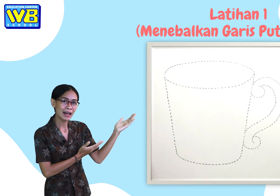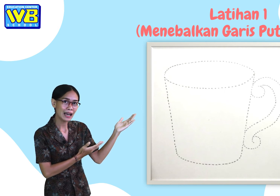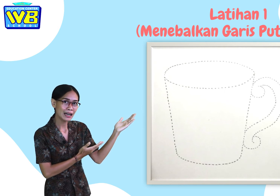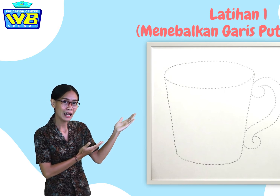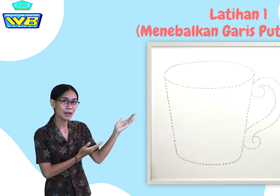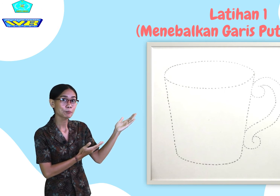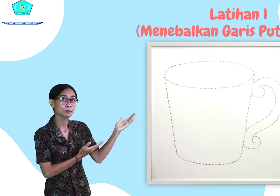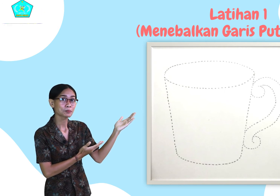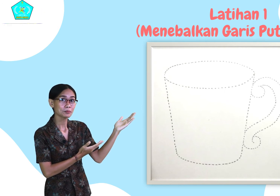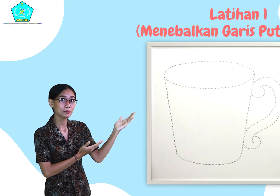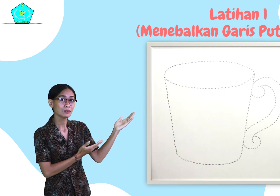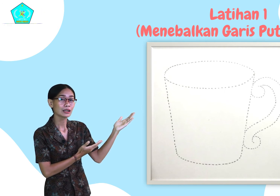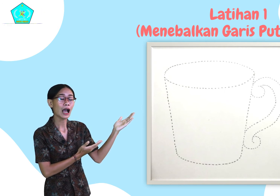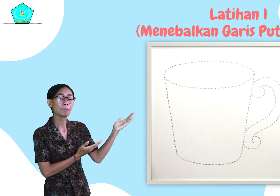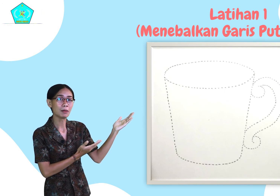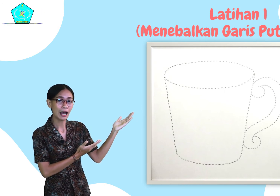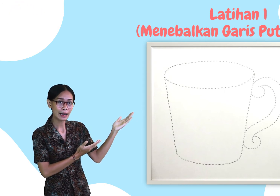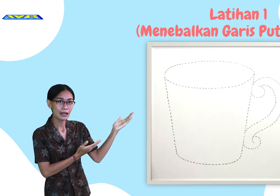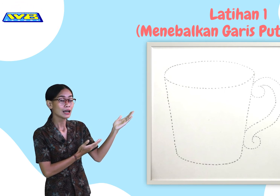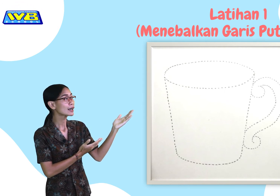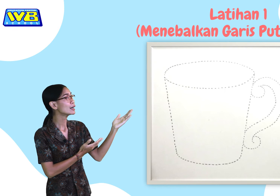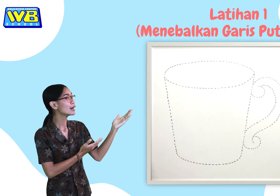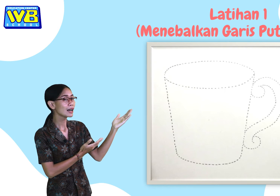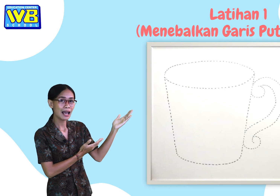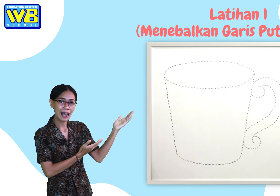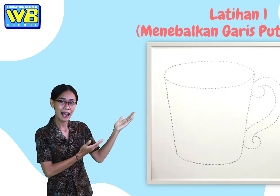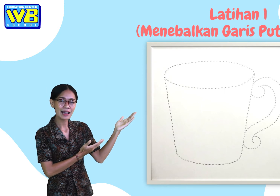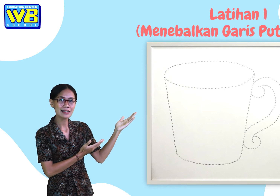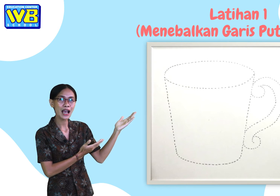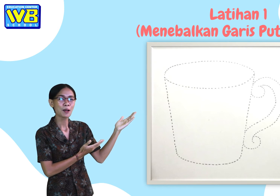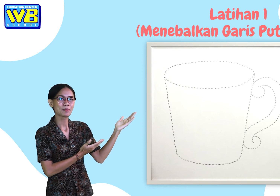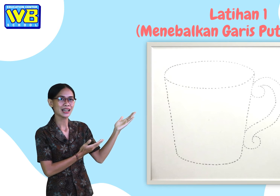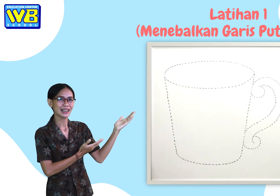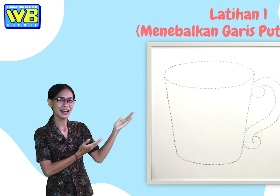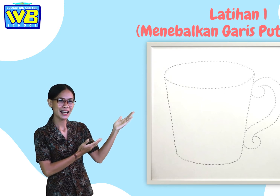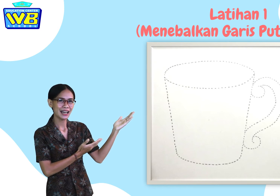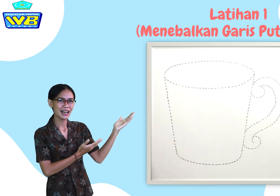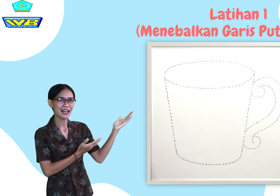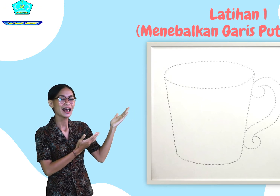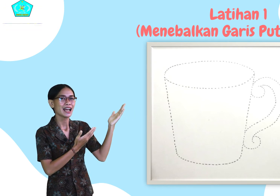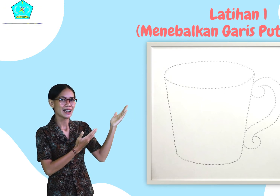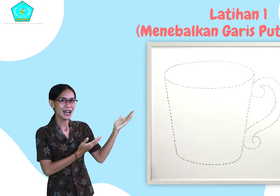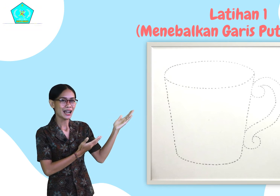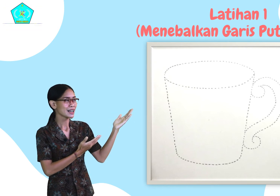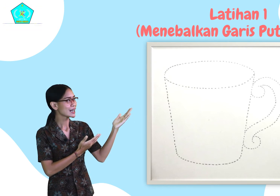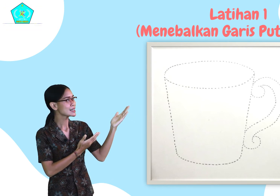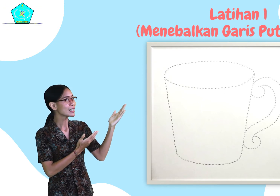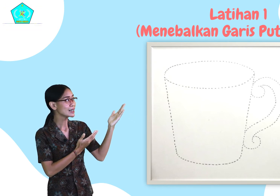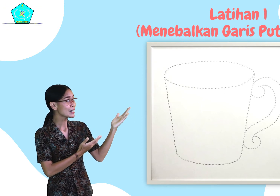anak-anak? Gambar gelas ya, pintar. Nah, gelasnya ini